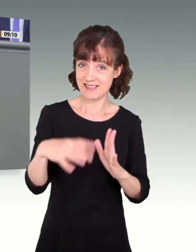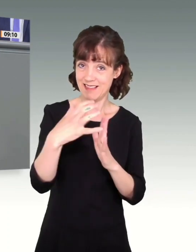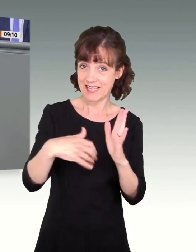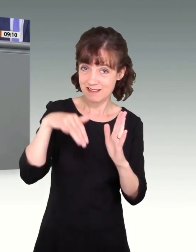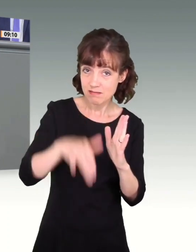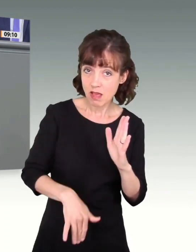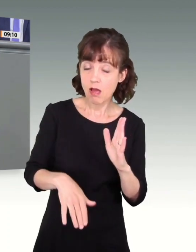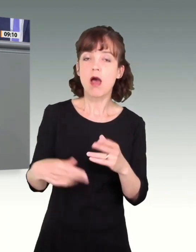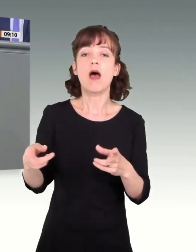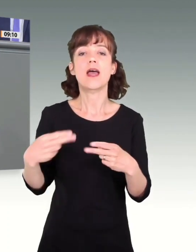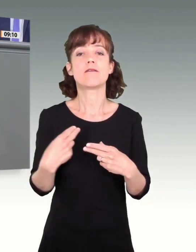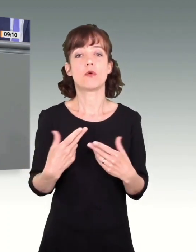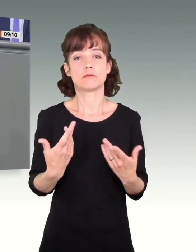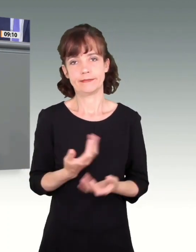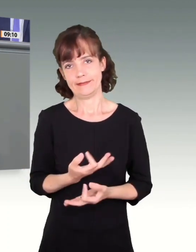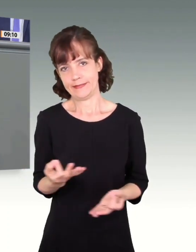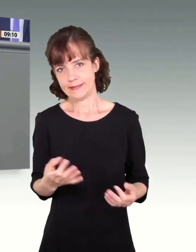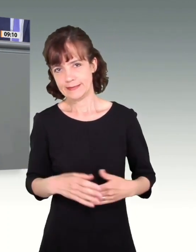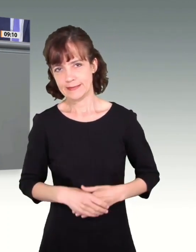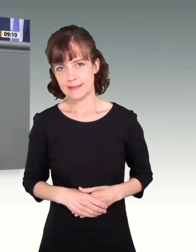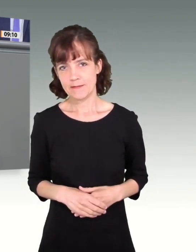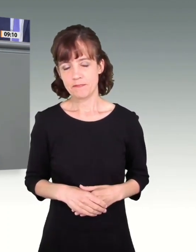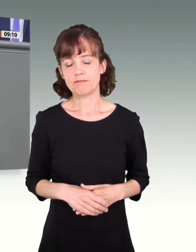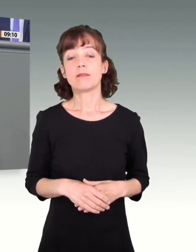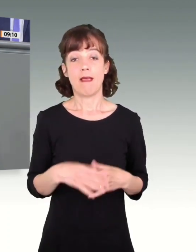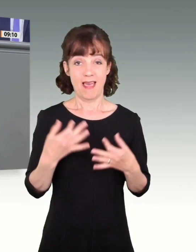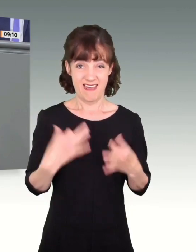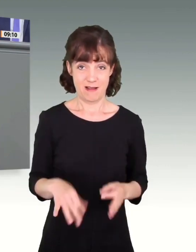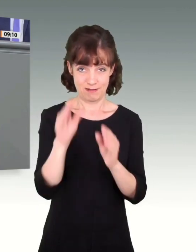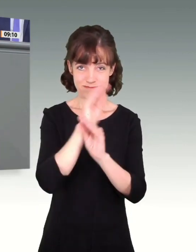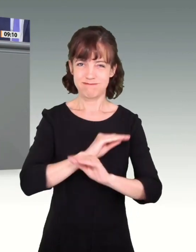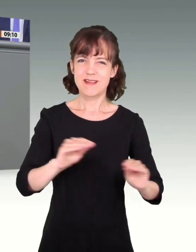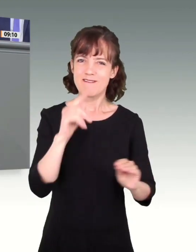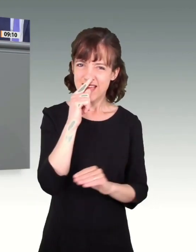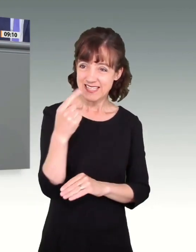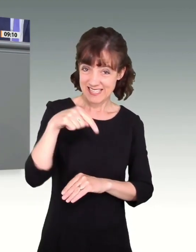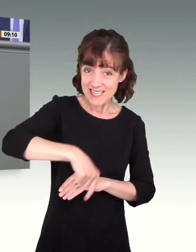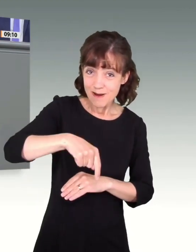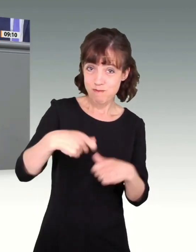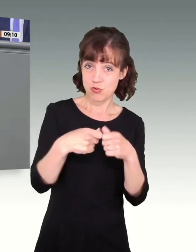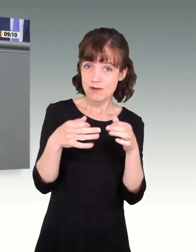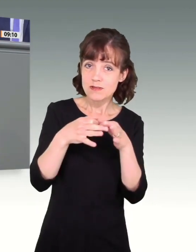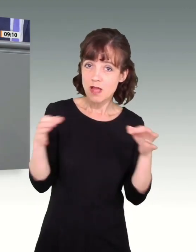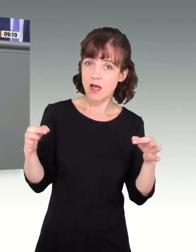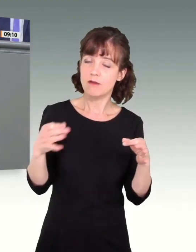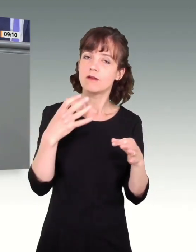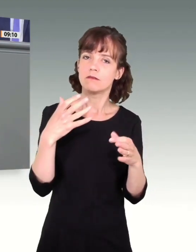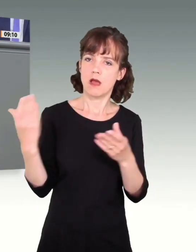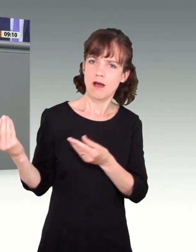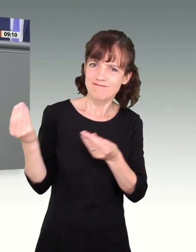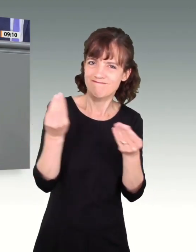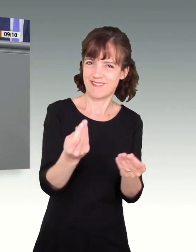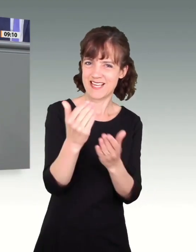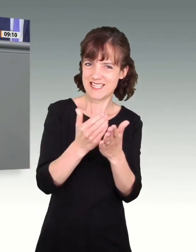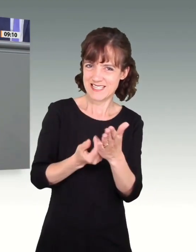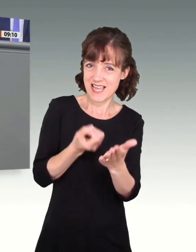Antwort Fehlanzeige. Ich will Ihnen eines sagen. Wenn Sie hier in den Bundestag einen Gesetzentwurf einbringen,